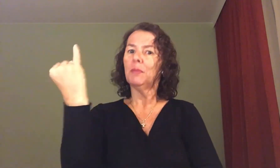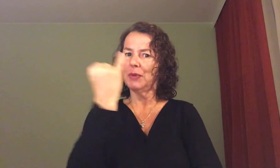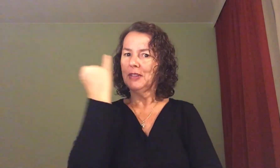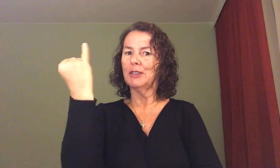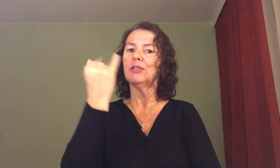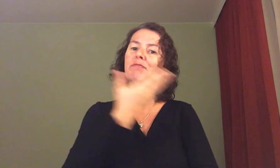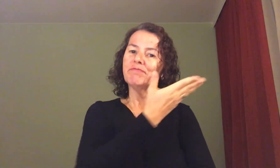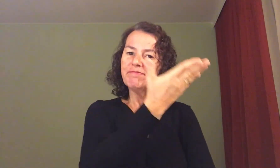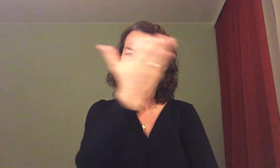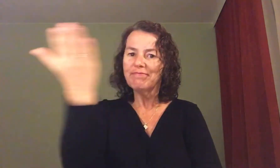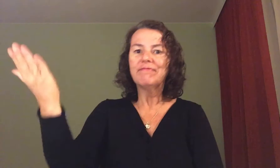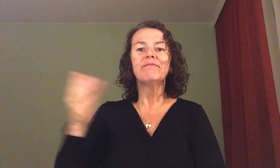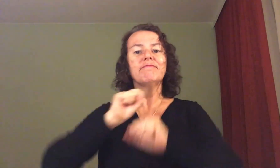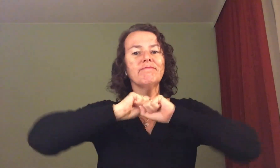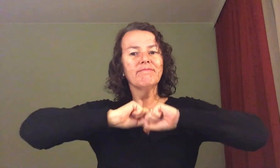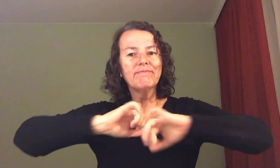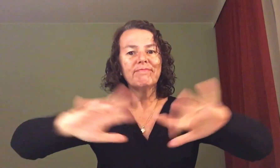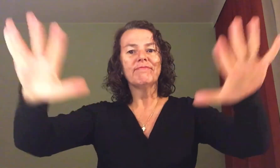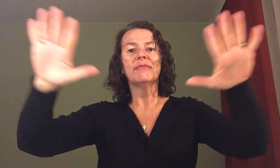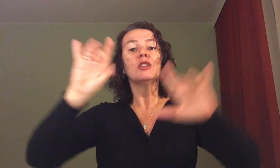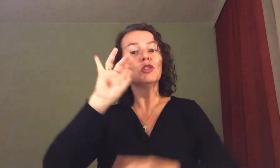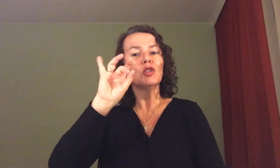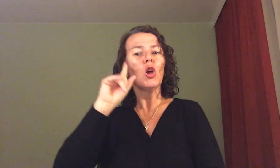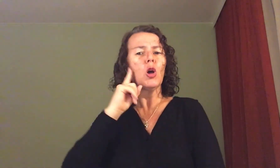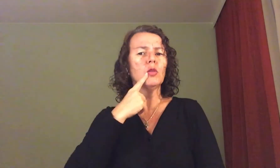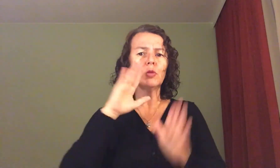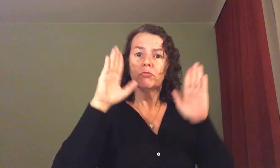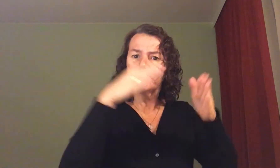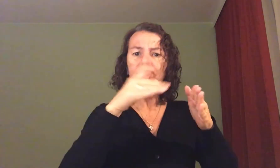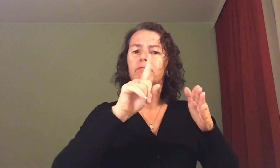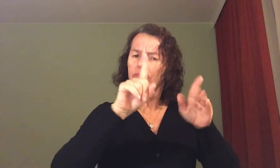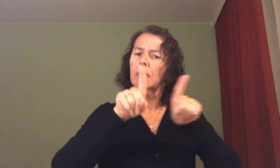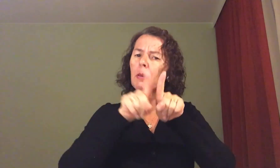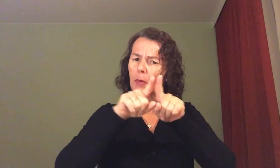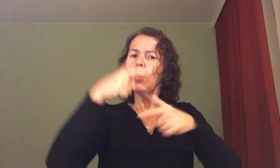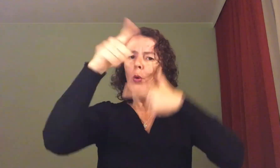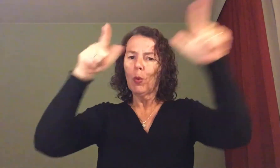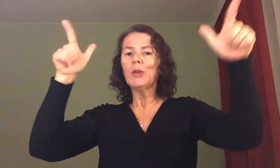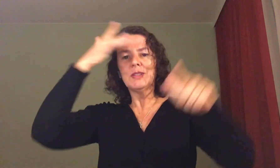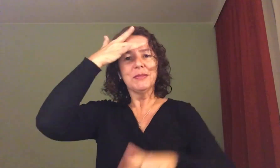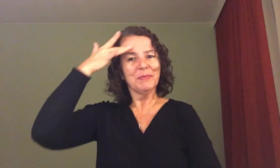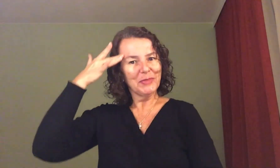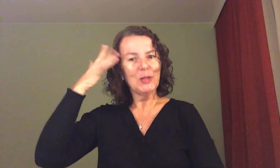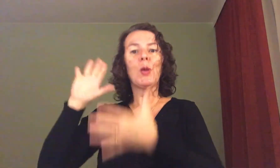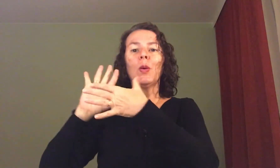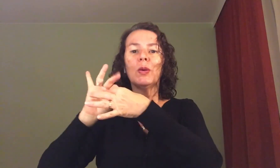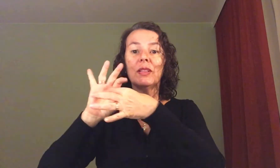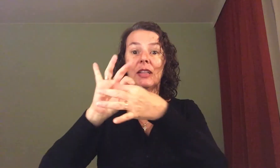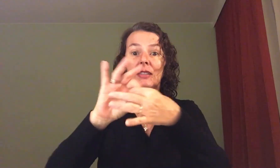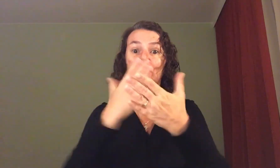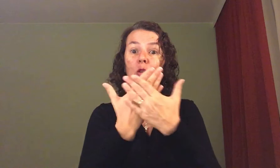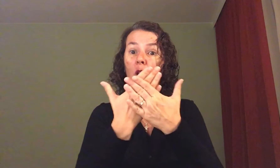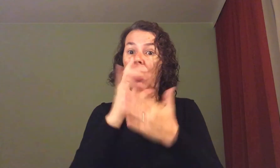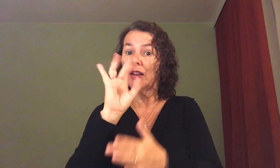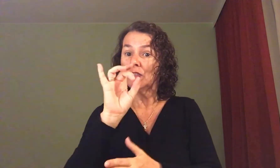portanto, importante que a sua difusão não se restringe ao surdo, tampouco aos contextos